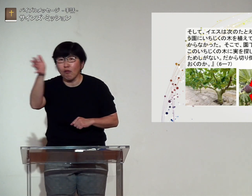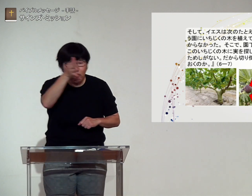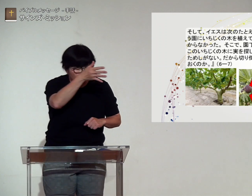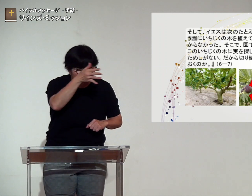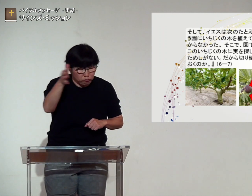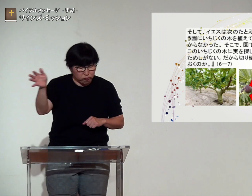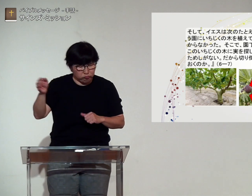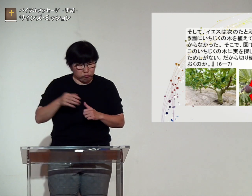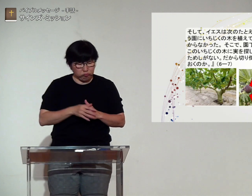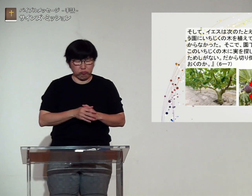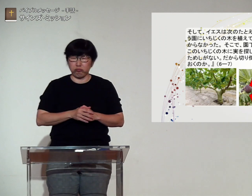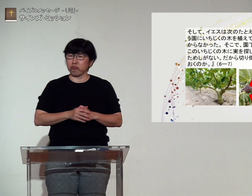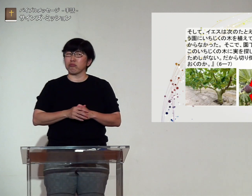何もなっていませんでした